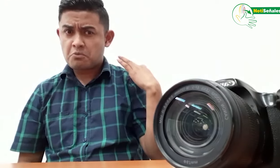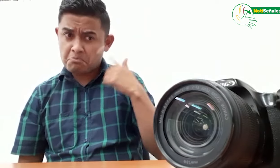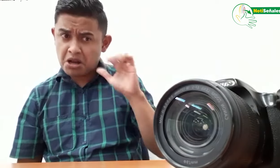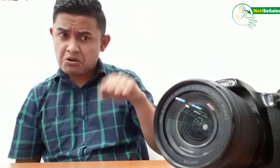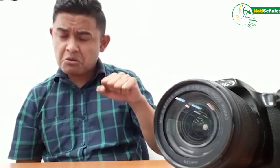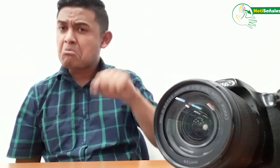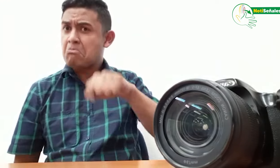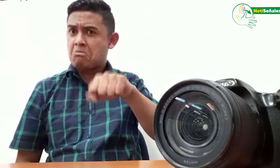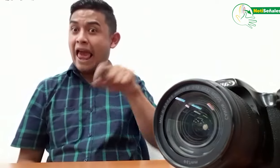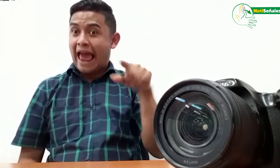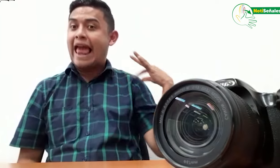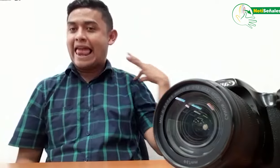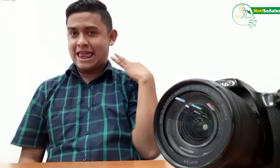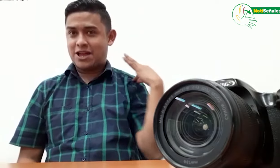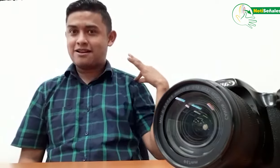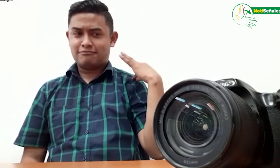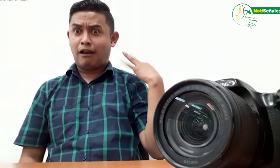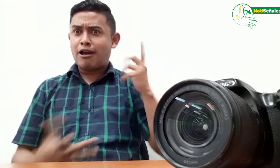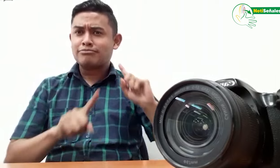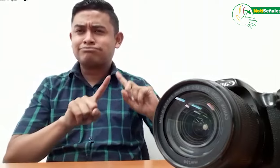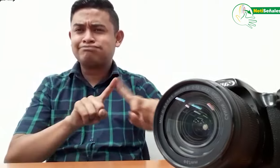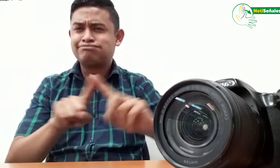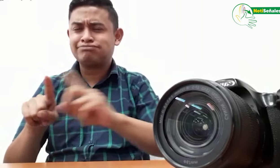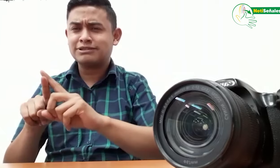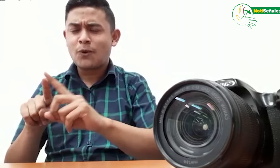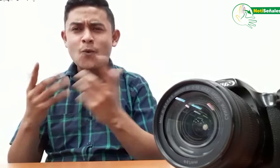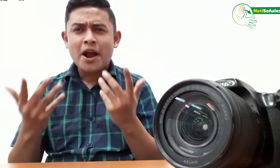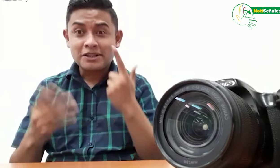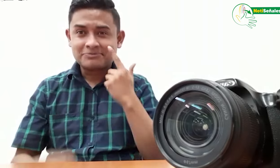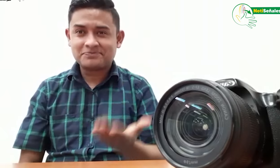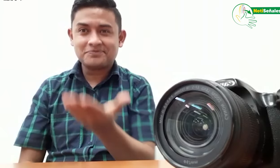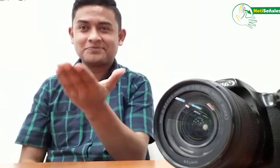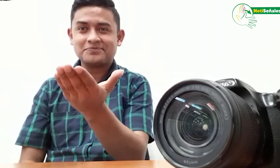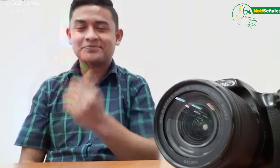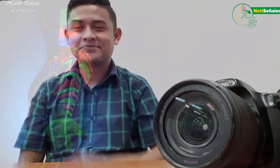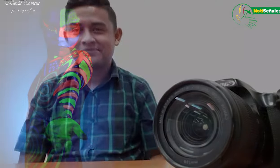modelos? Claro que sí, con diversidad de modelos Miren estos ejemplos